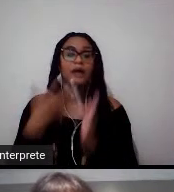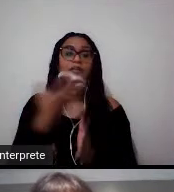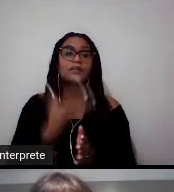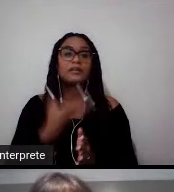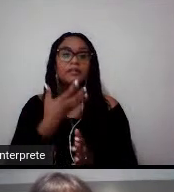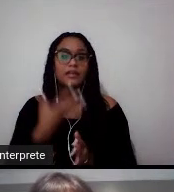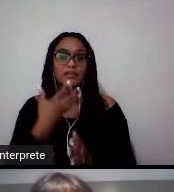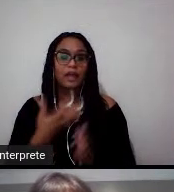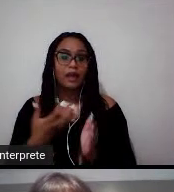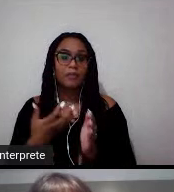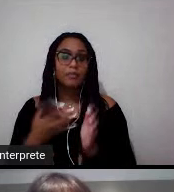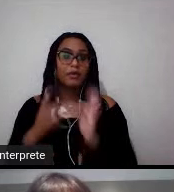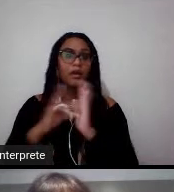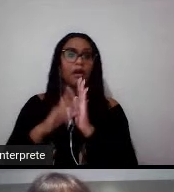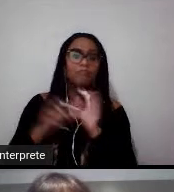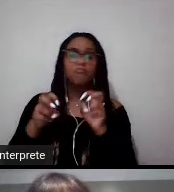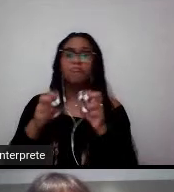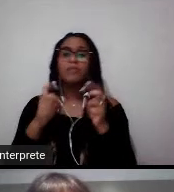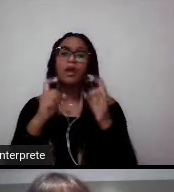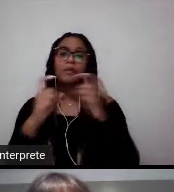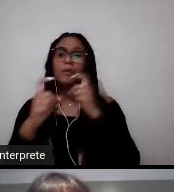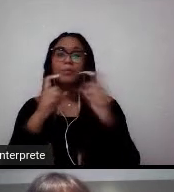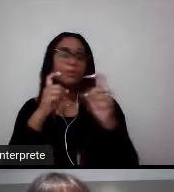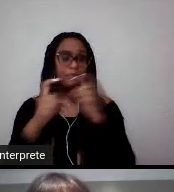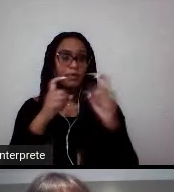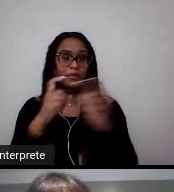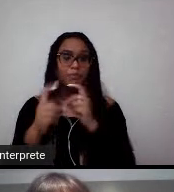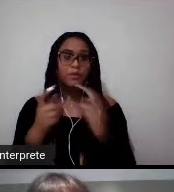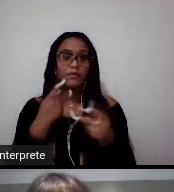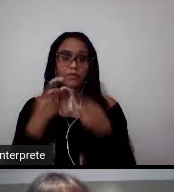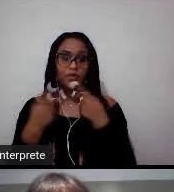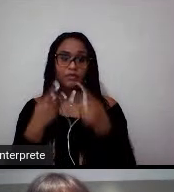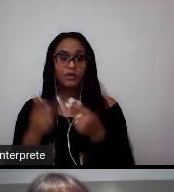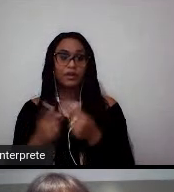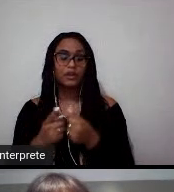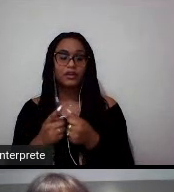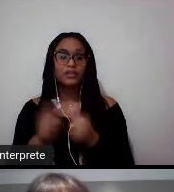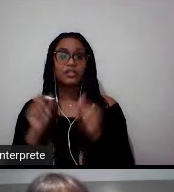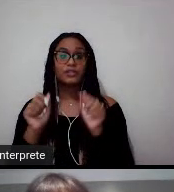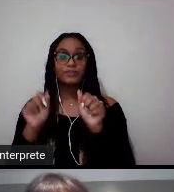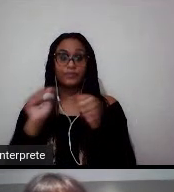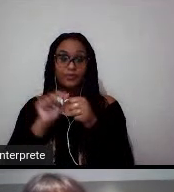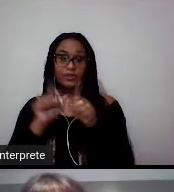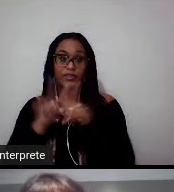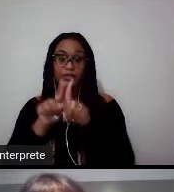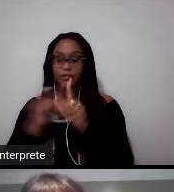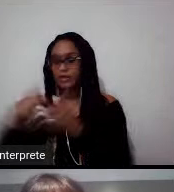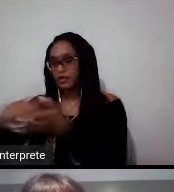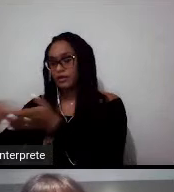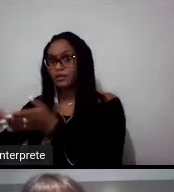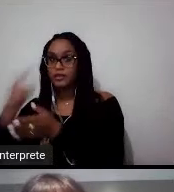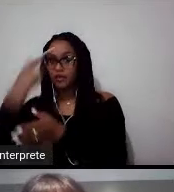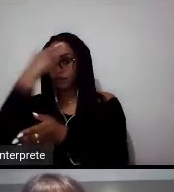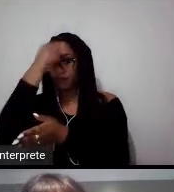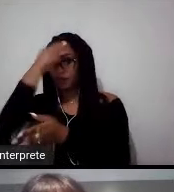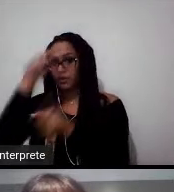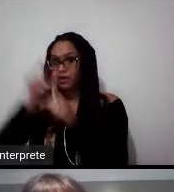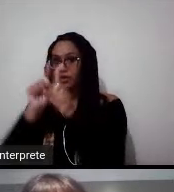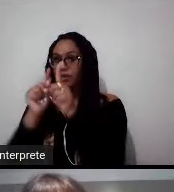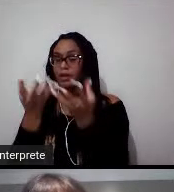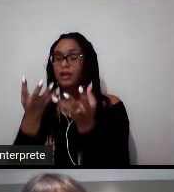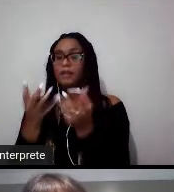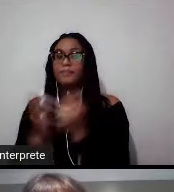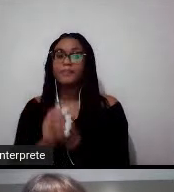entrevista, fazem uma entrevista, você tem que fazer em paralelo o processo também da universidade para poder